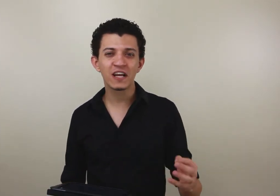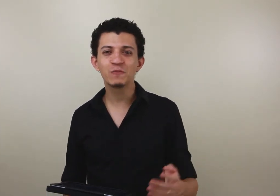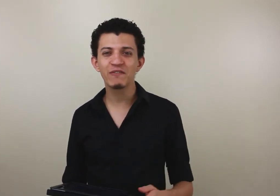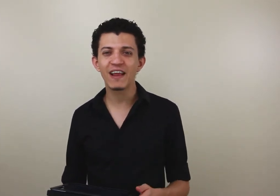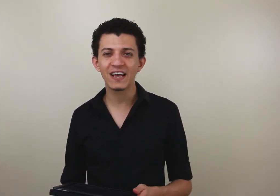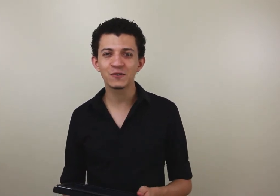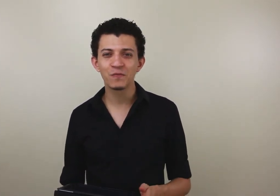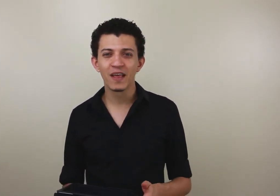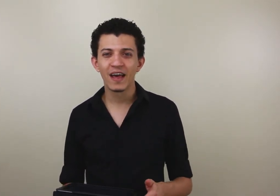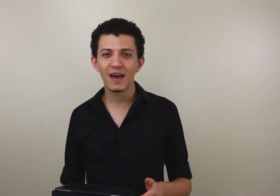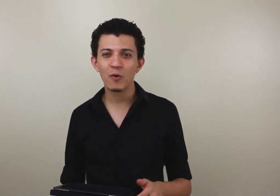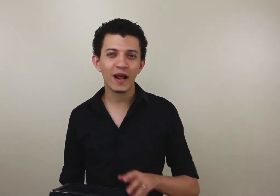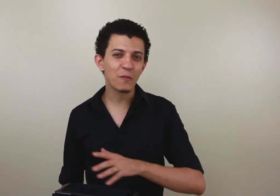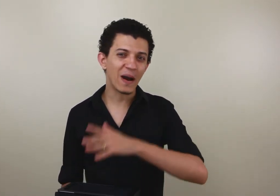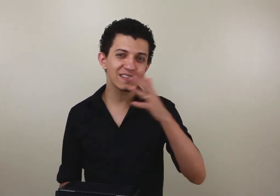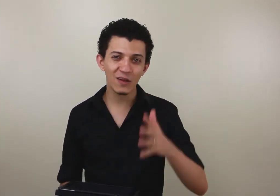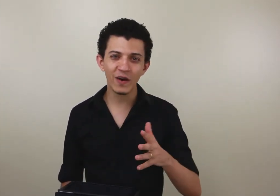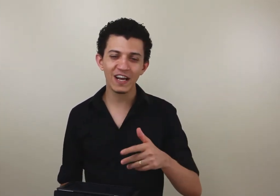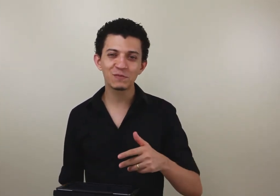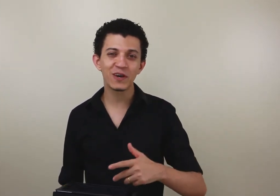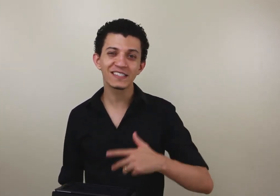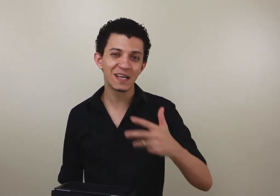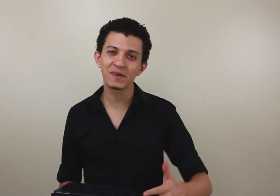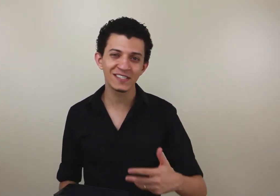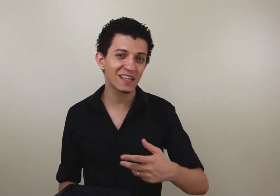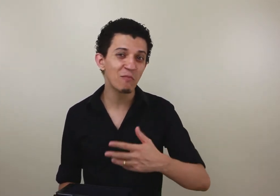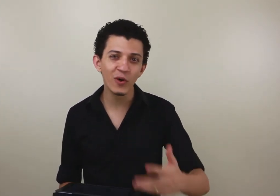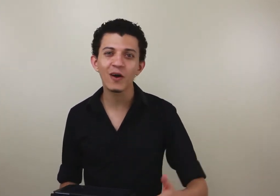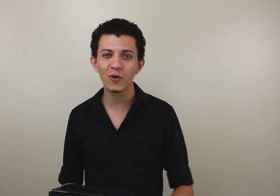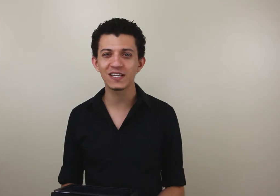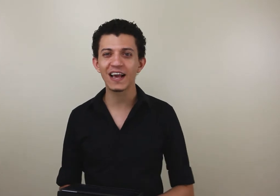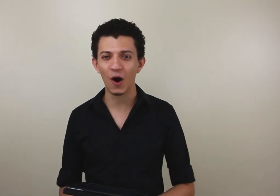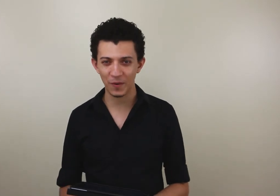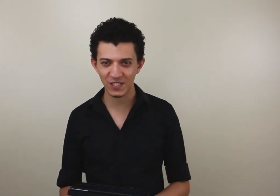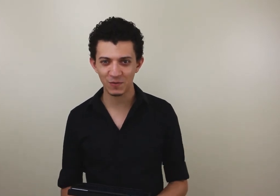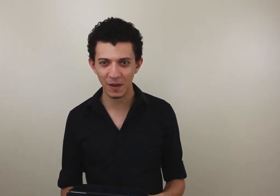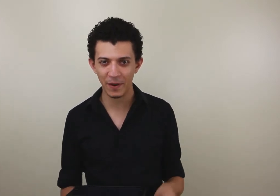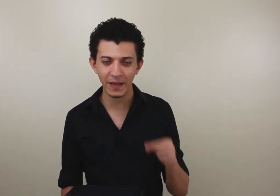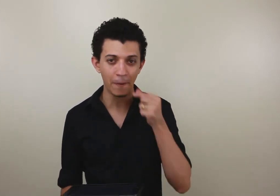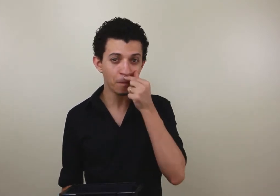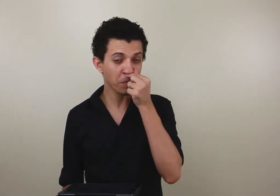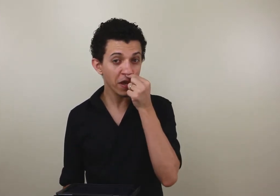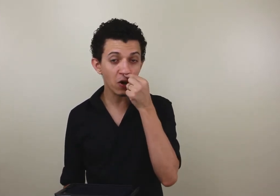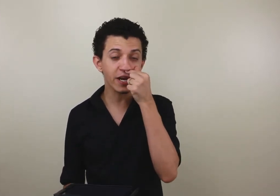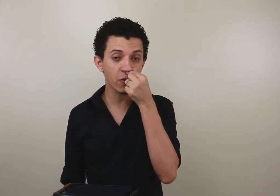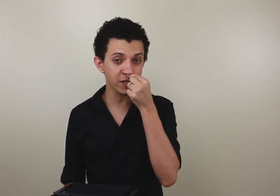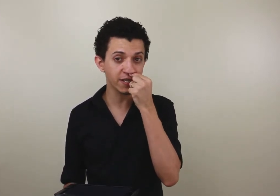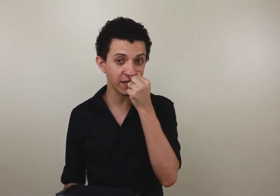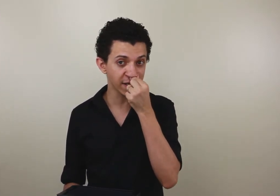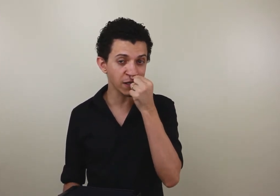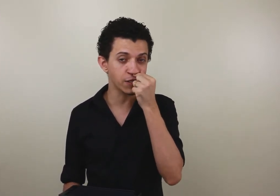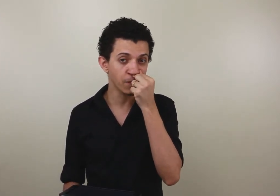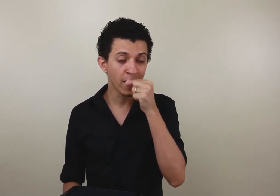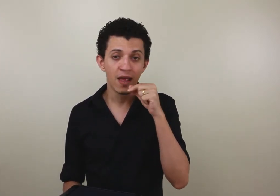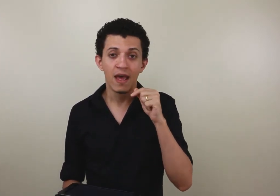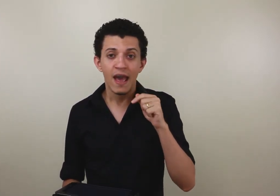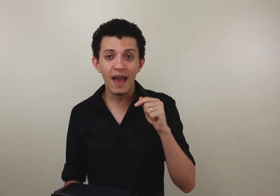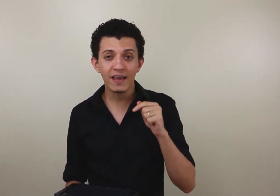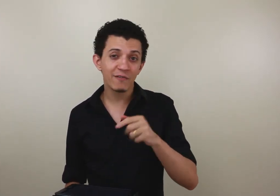grande privilégio morar num país tão grande, porque sempre a gente tem muita coisa legal para a gente poder aprender. E outra coisa interessante, que